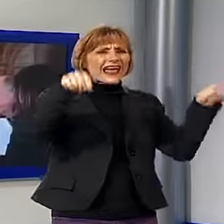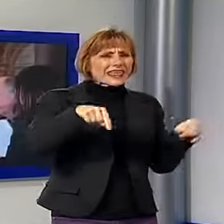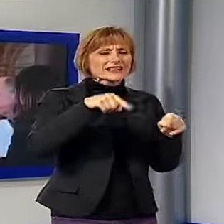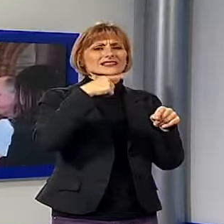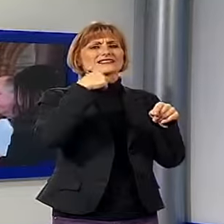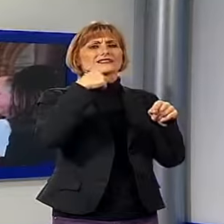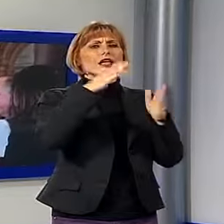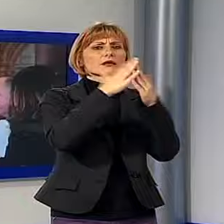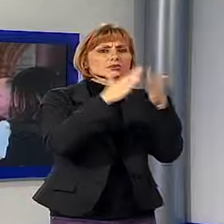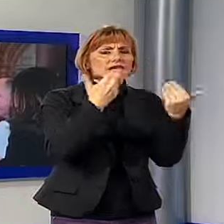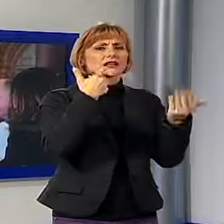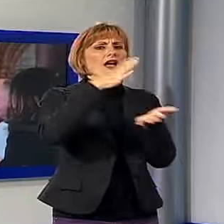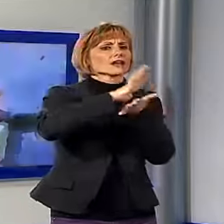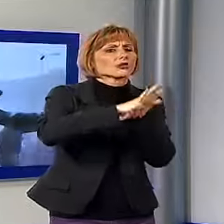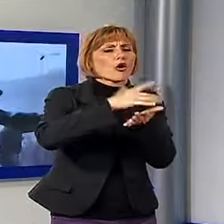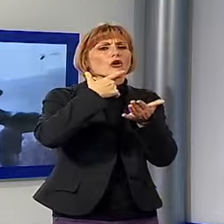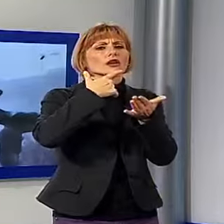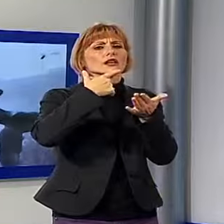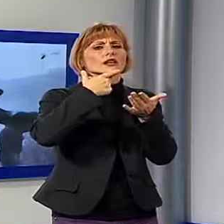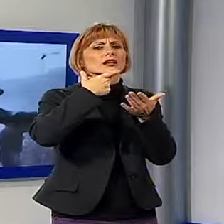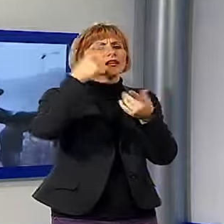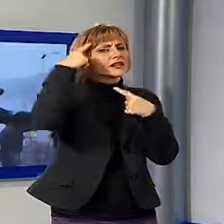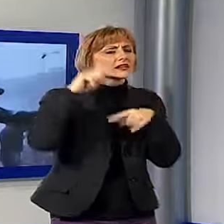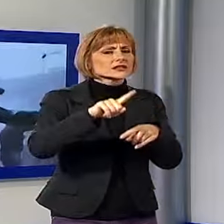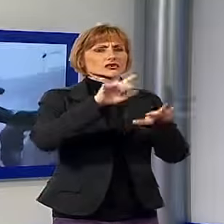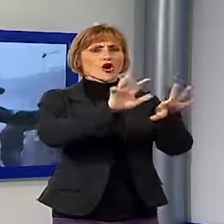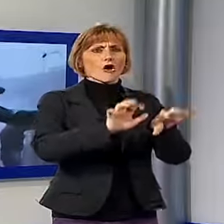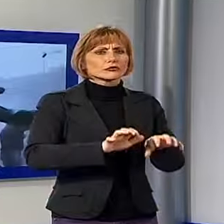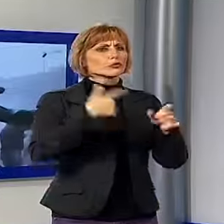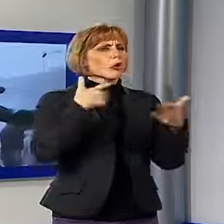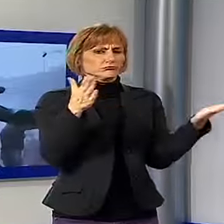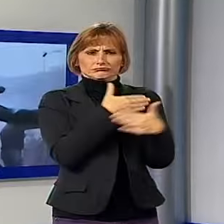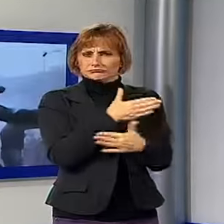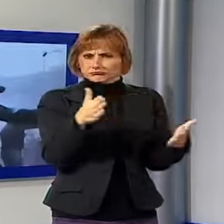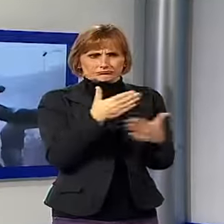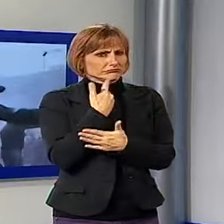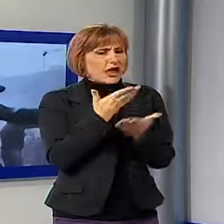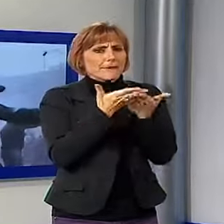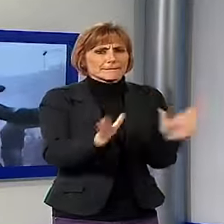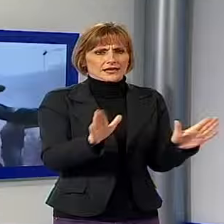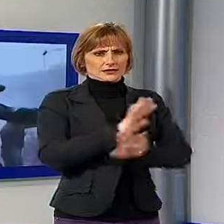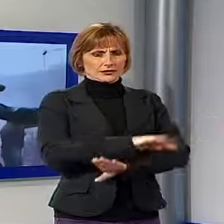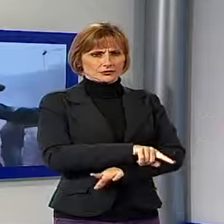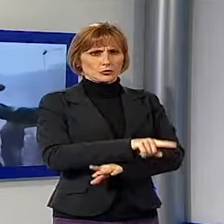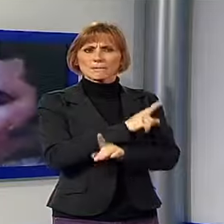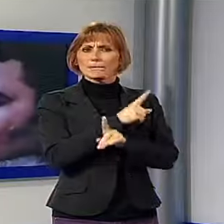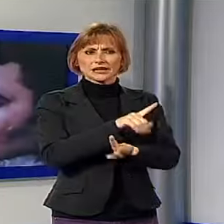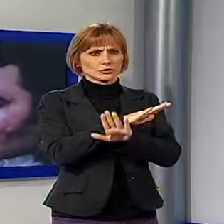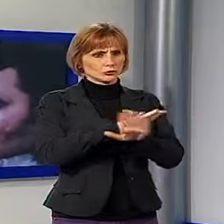librerie, editori, stampatori, chi realizza software per i fotografi, quindi c'è la volontà di mettere